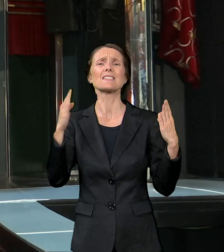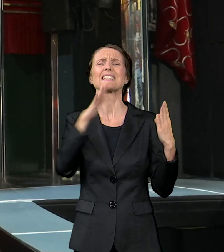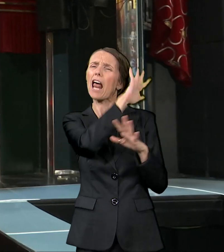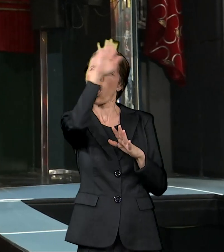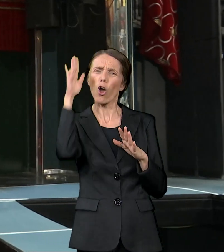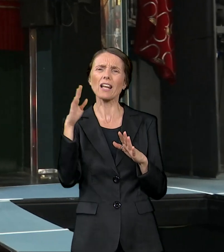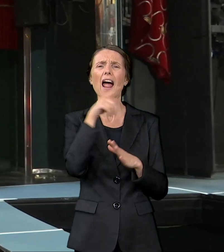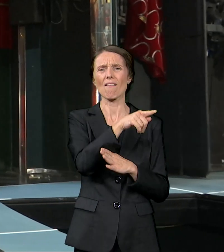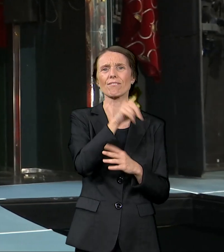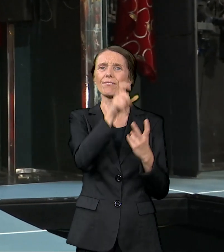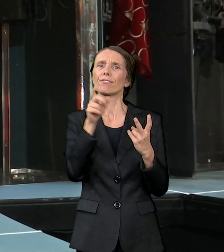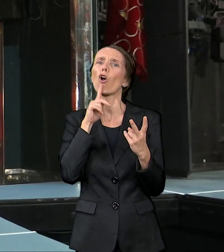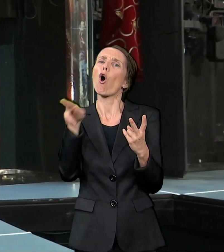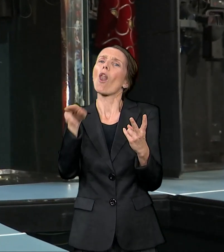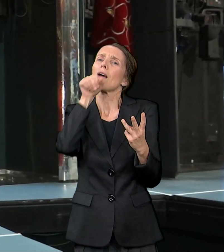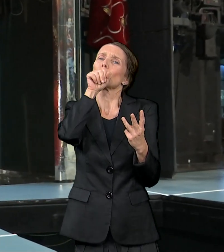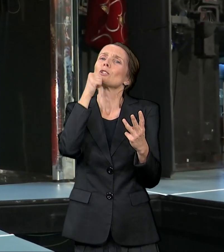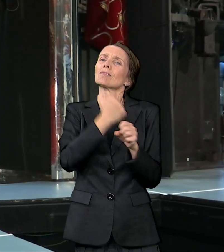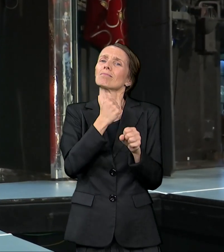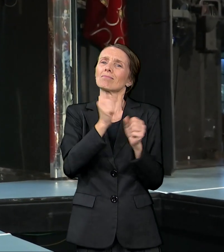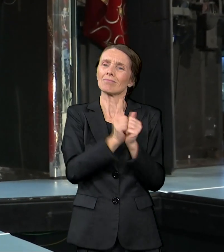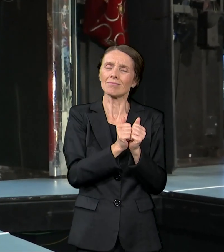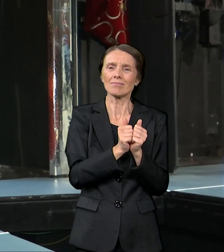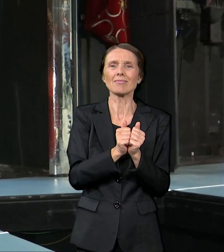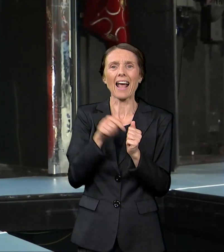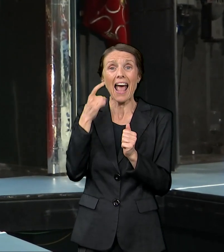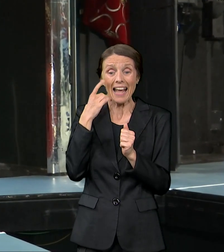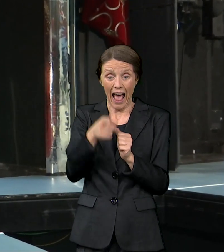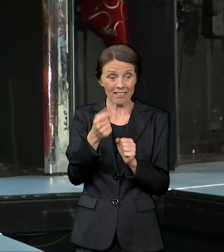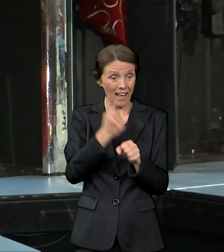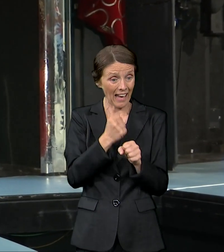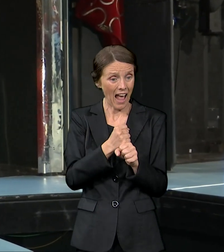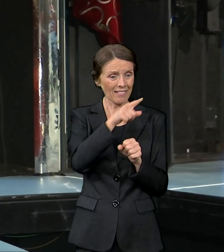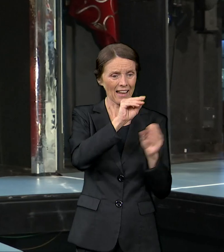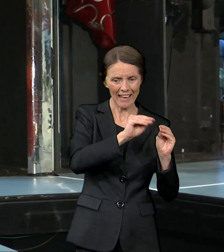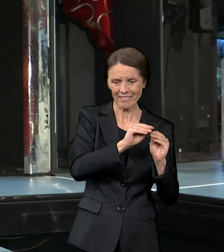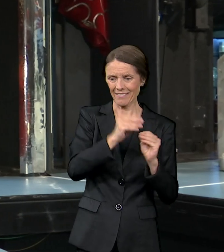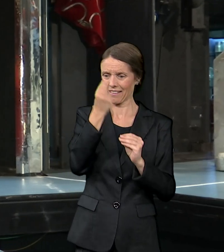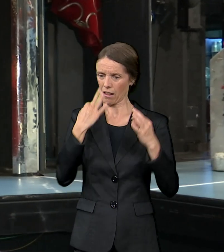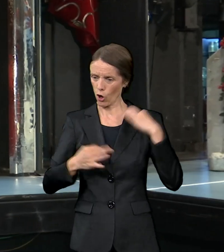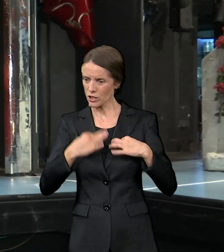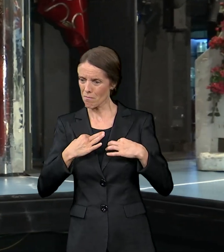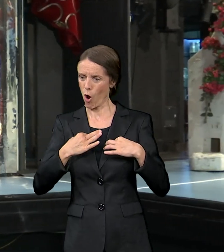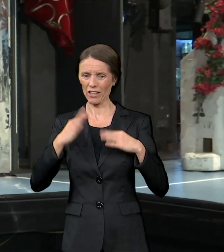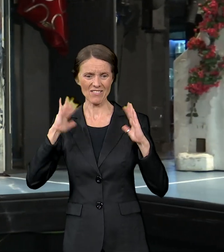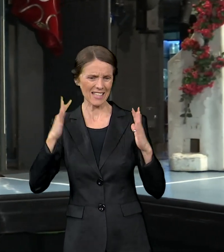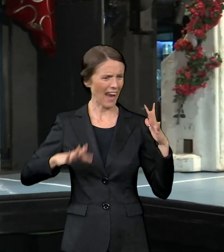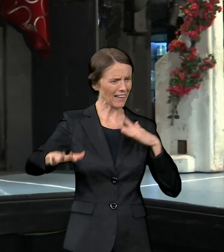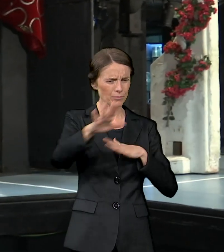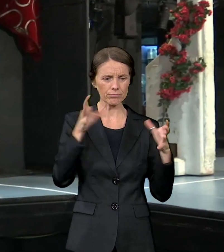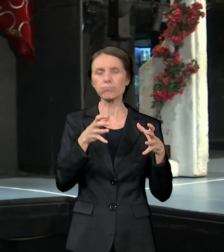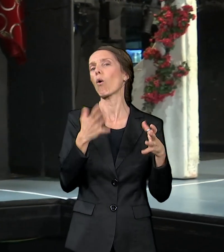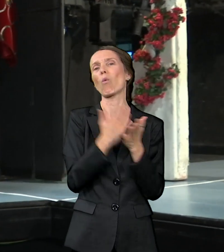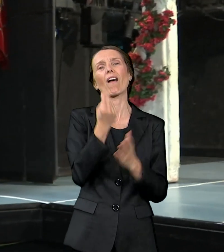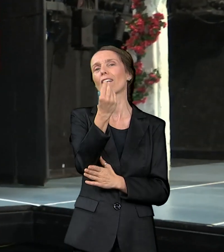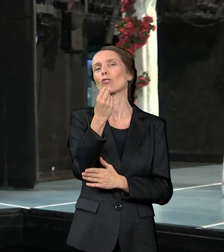Zarić i drugi. Taj zajednički rad donosi dobru predstavu. Za jednu takvu, Milanka Berberović je dobila nagradu za